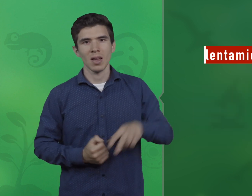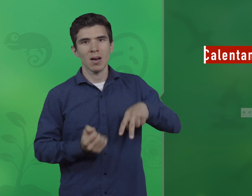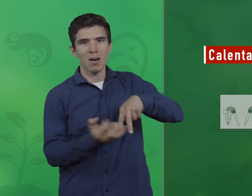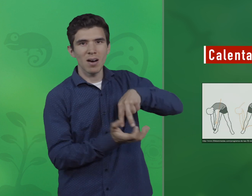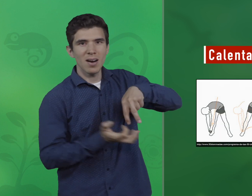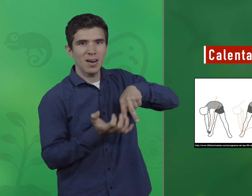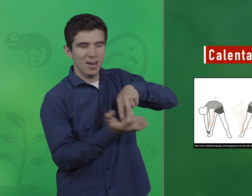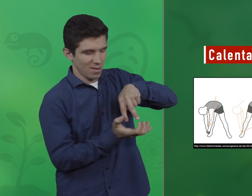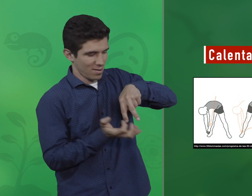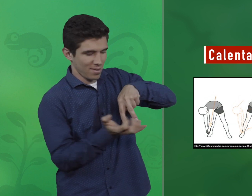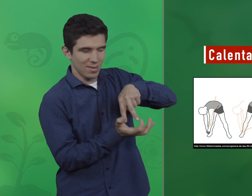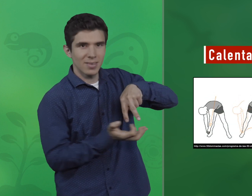Calentamiento